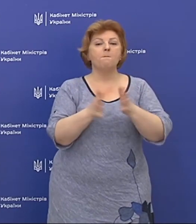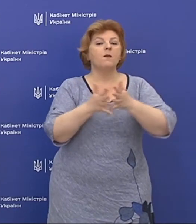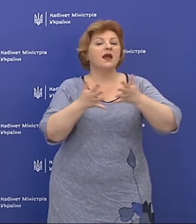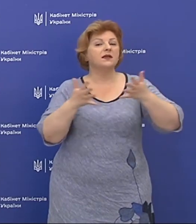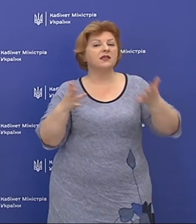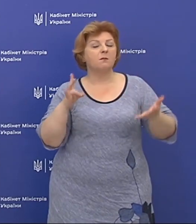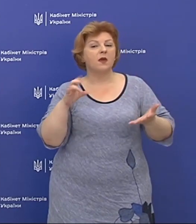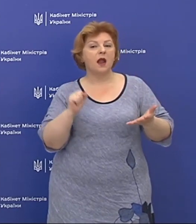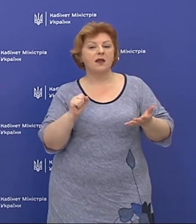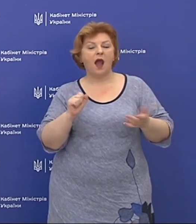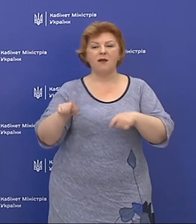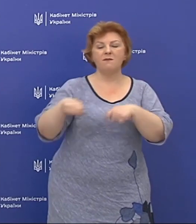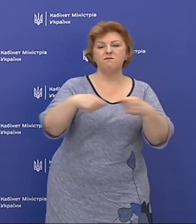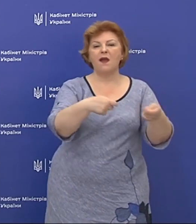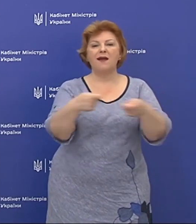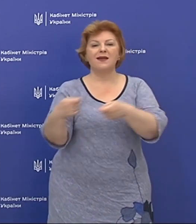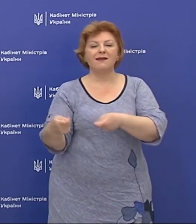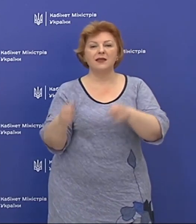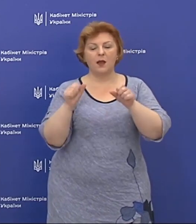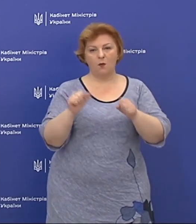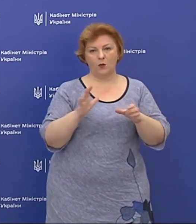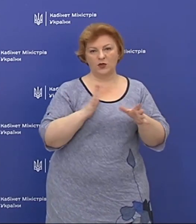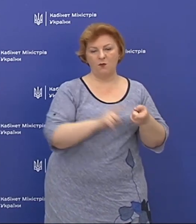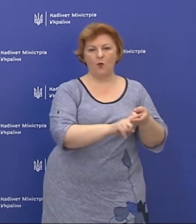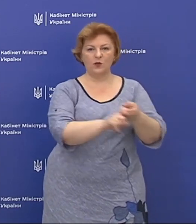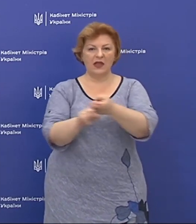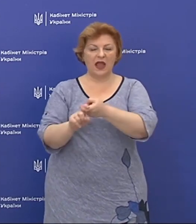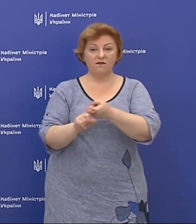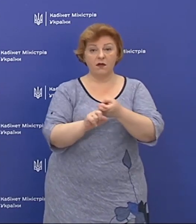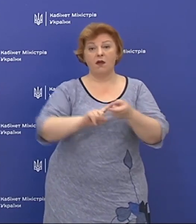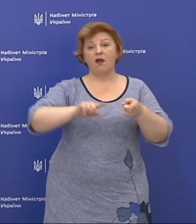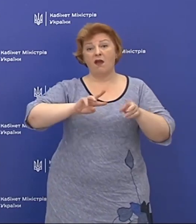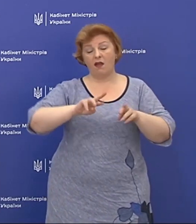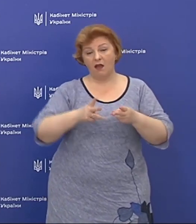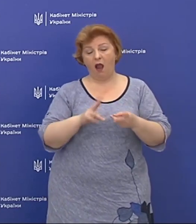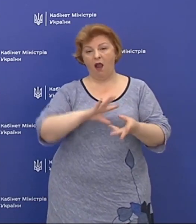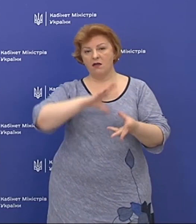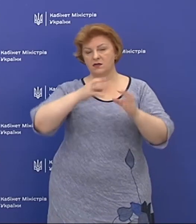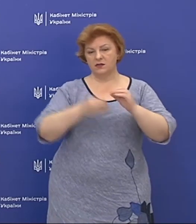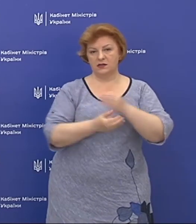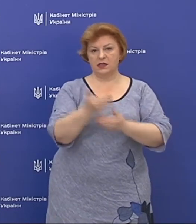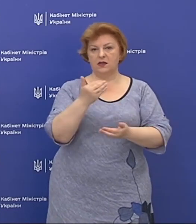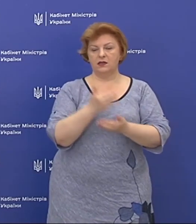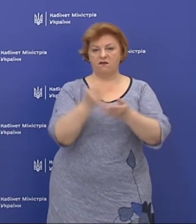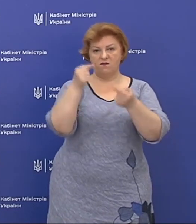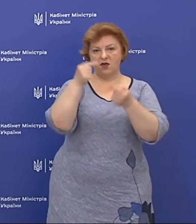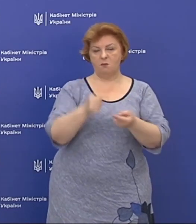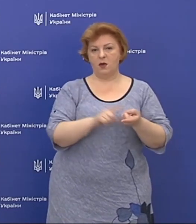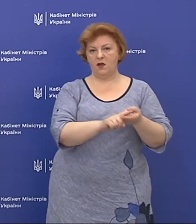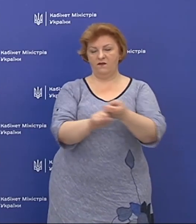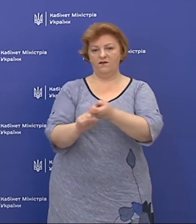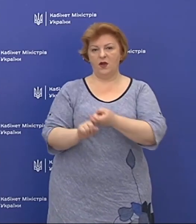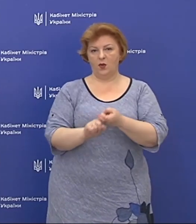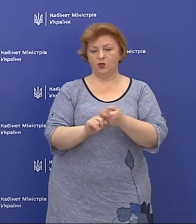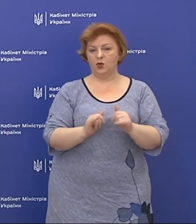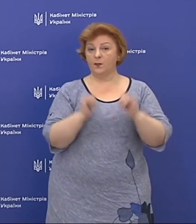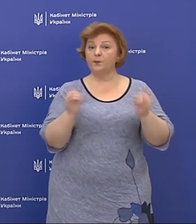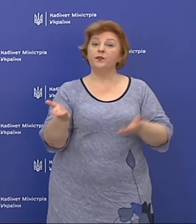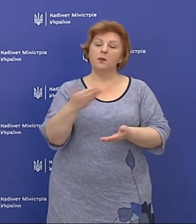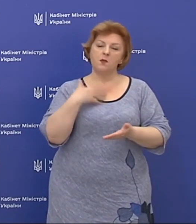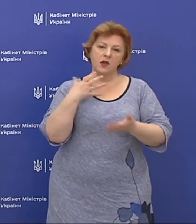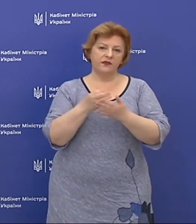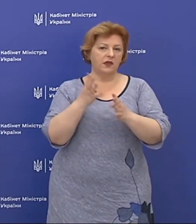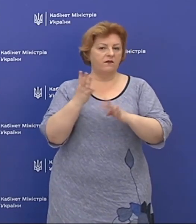передача, може бути, вірусу і, як слідство, відповідне інфікування. Ми, в свою чергу,